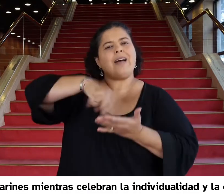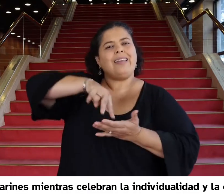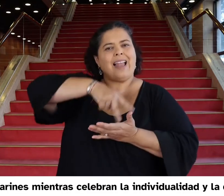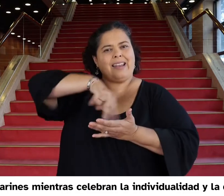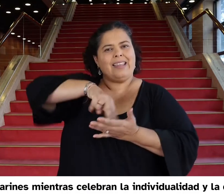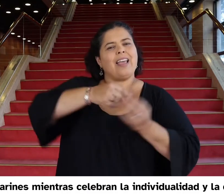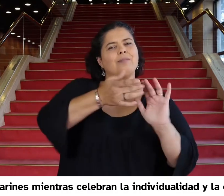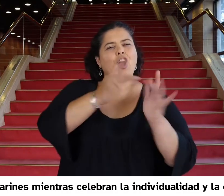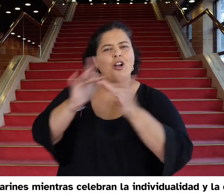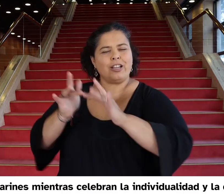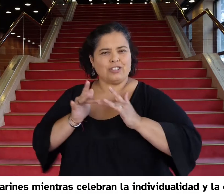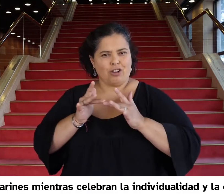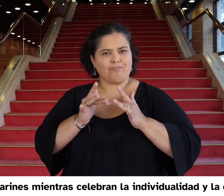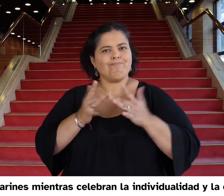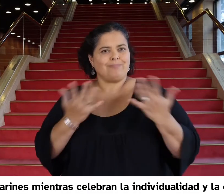la individualidad y la diferencia.